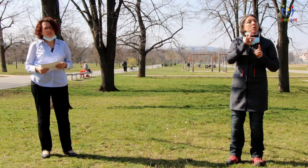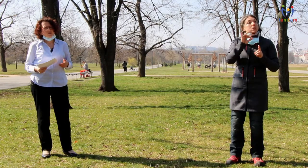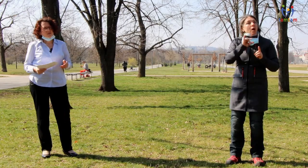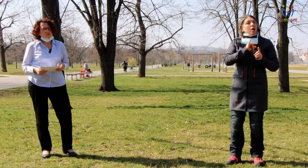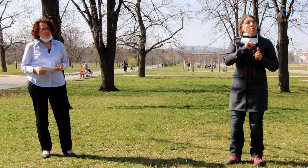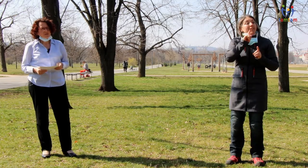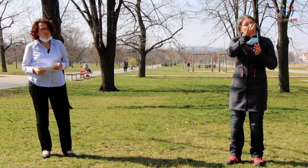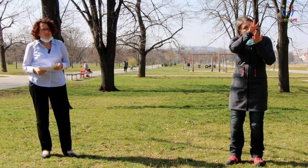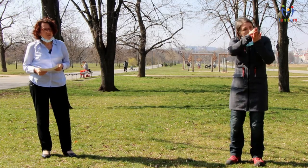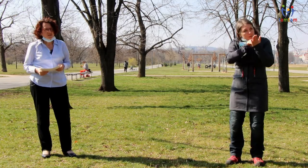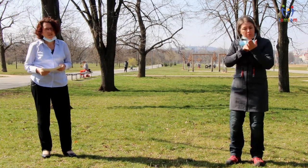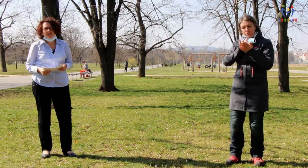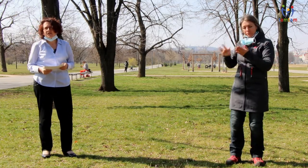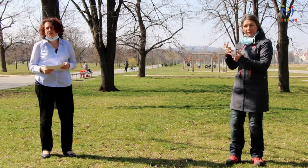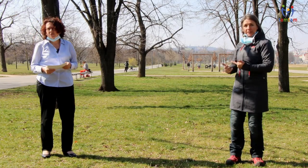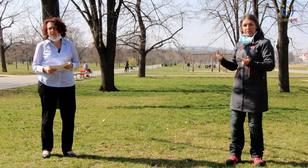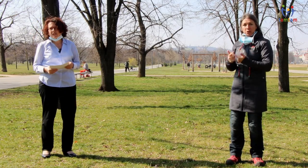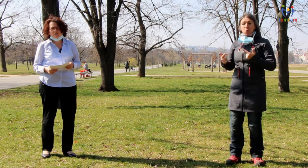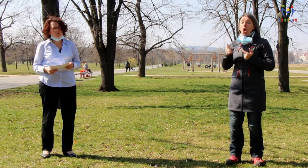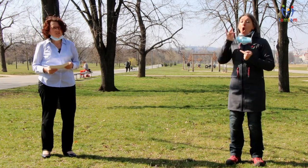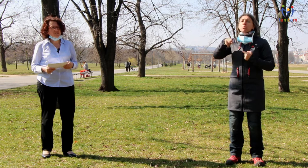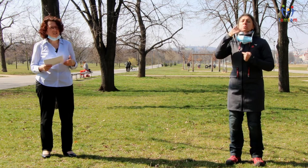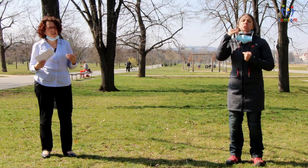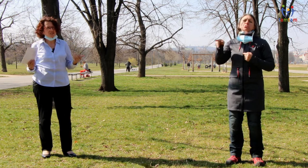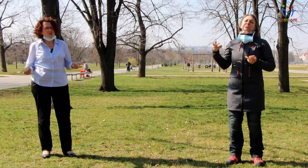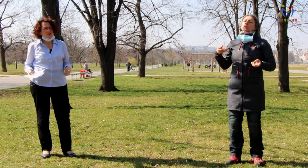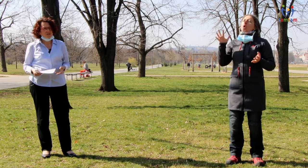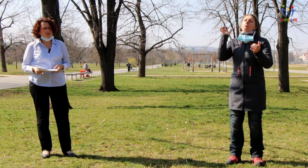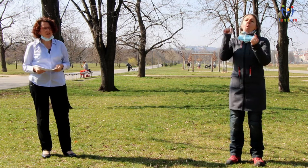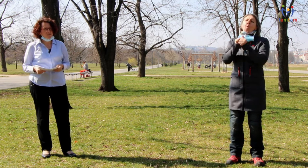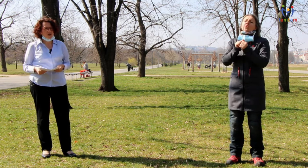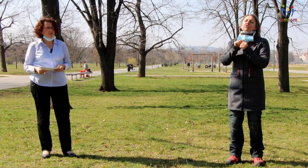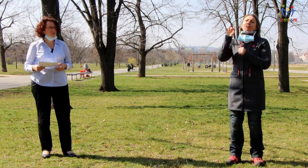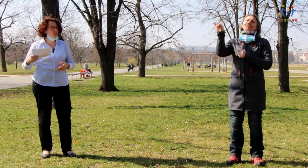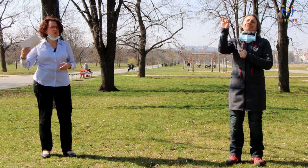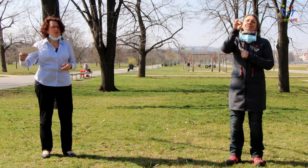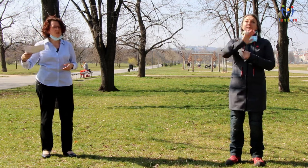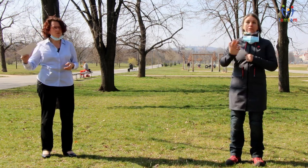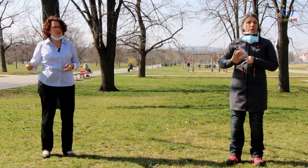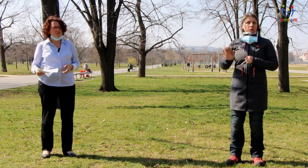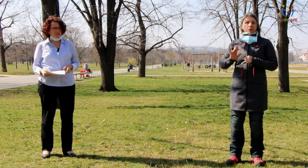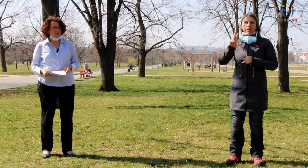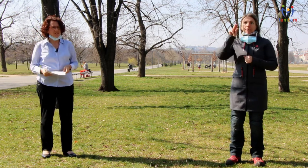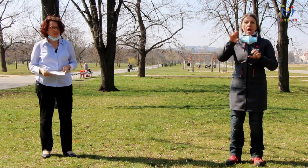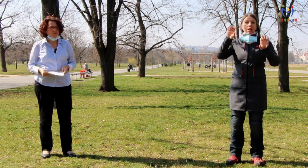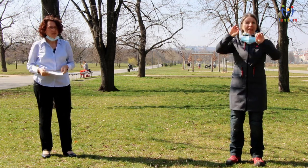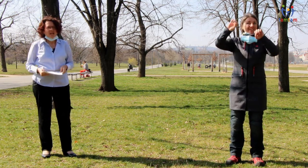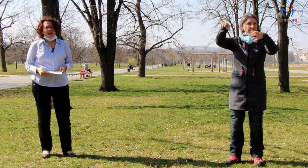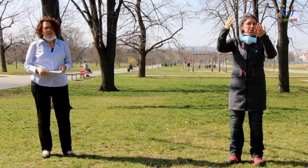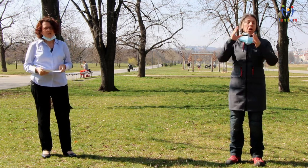někdy mylně myslíme, že děti nevnímají informace, které slyší třeba ze zpráv, které běží na pozadí v televizi. Ale je